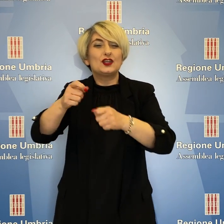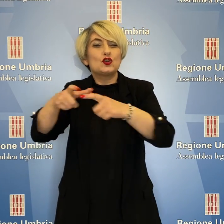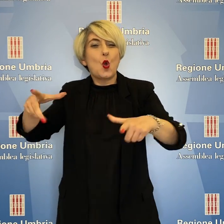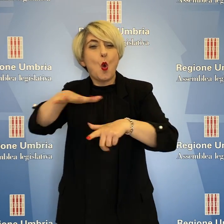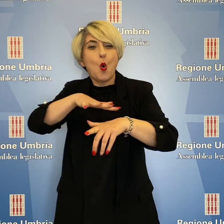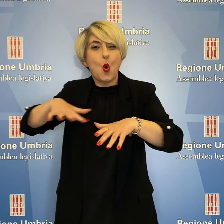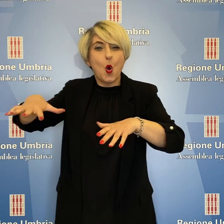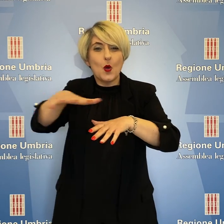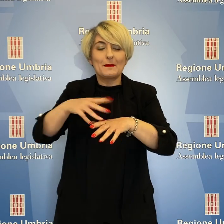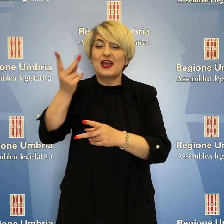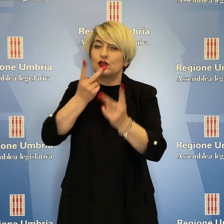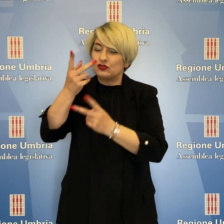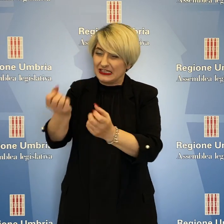urbani in esse conferiti.